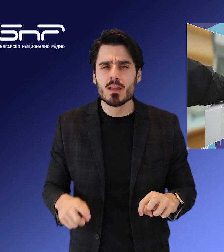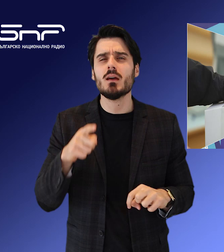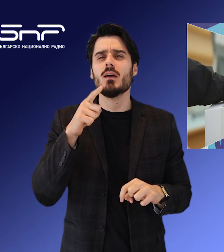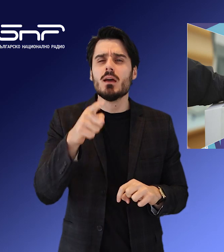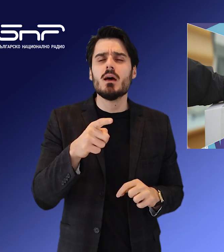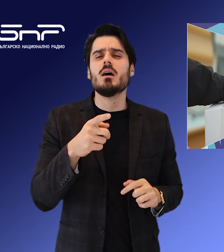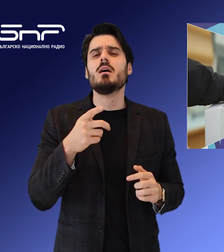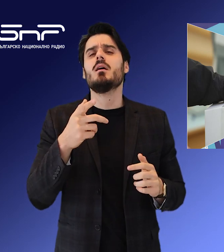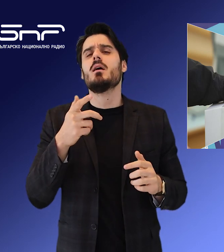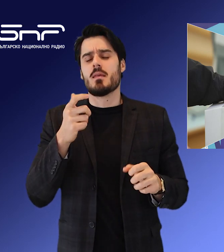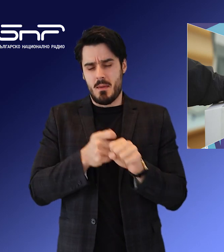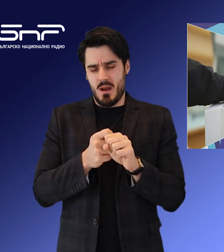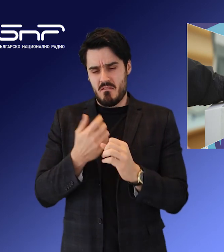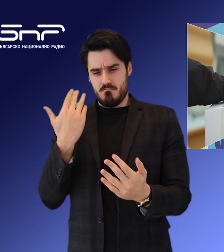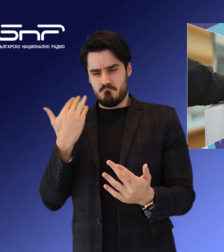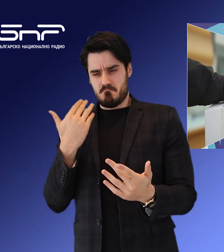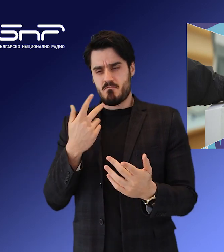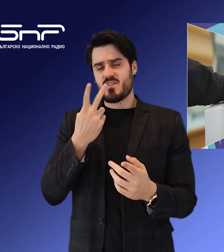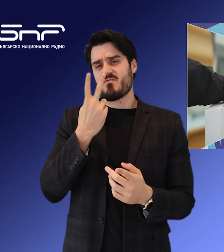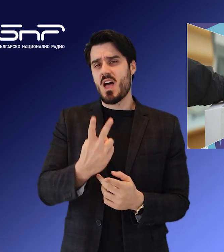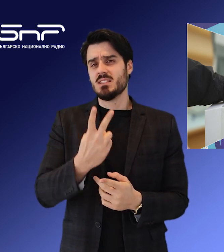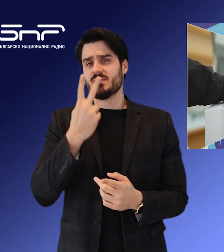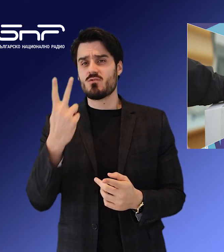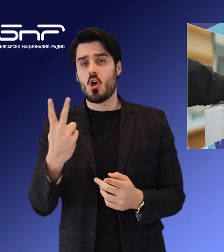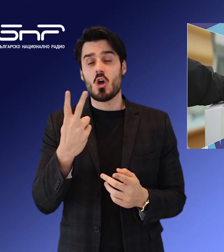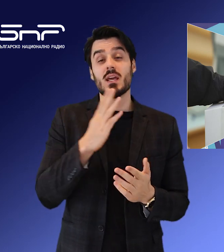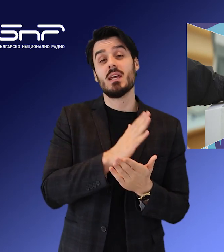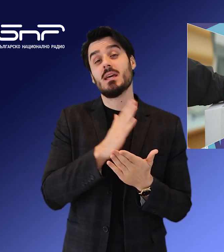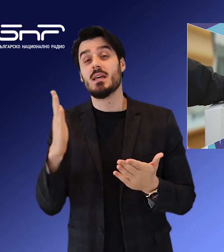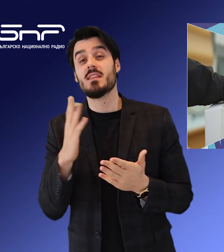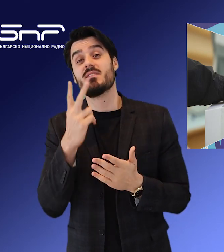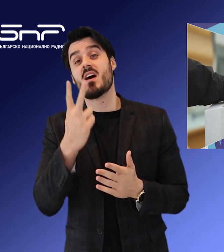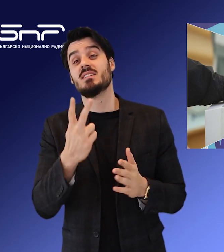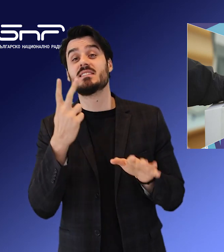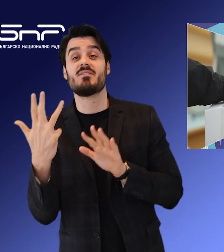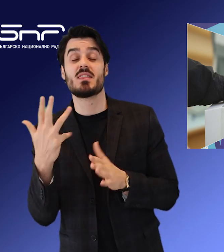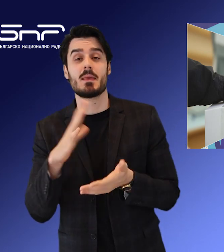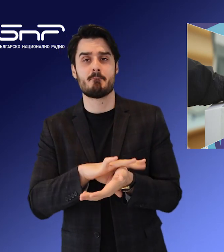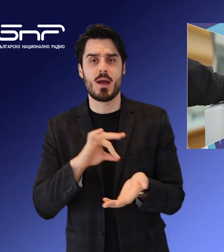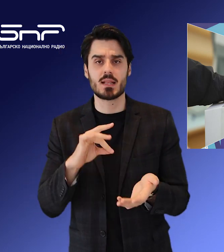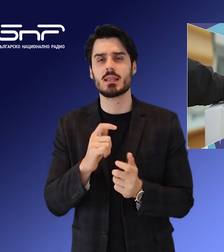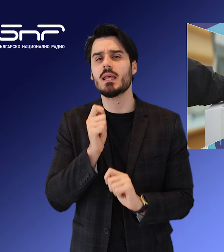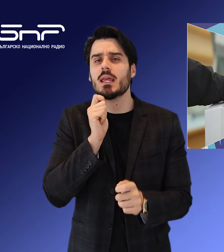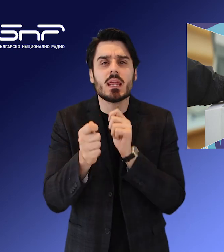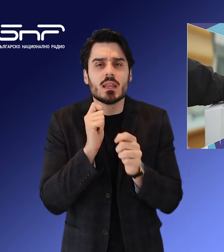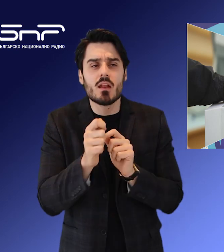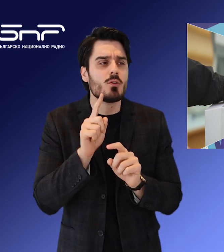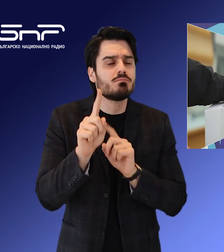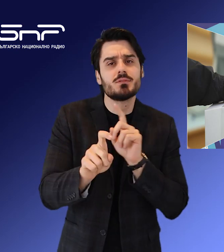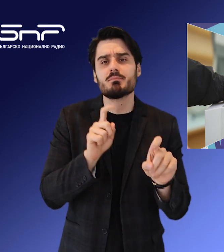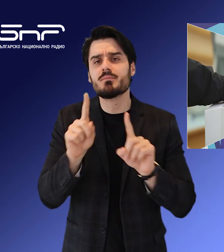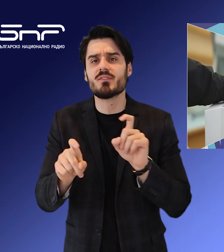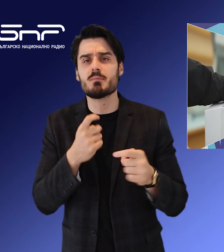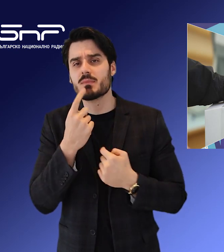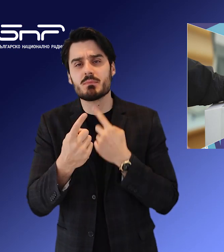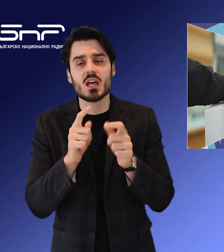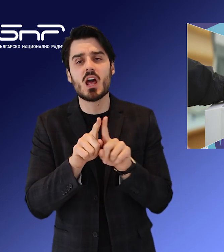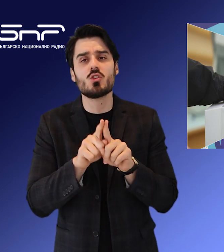Изследването е реализирано в периода между 22 и 29 марта, чрез спряко полустандартизирано интервю,